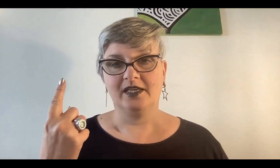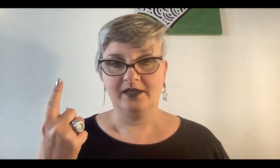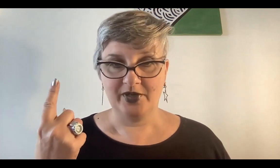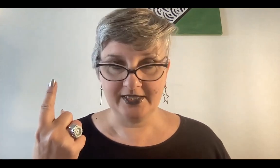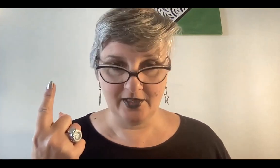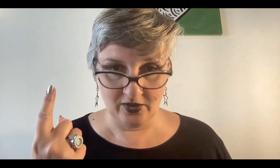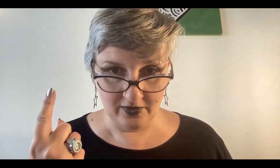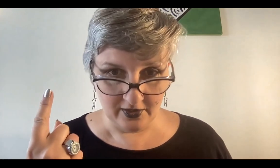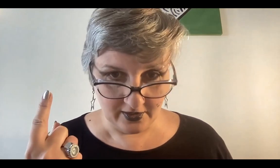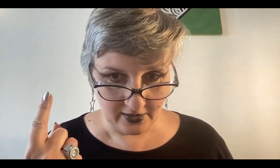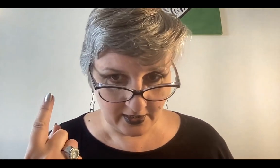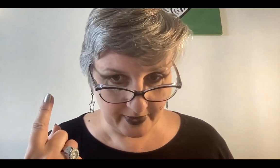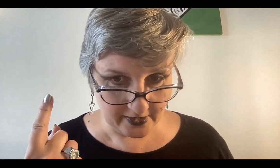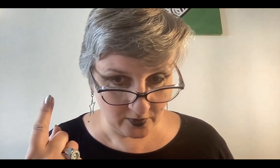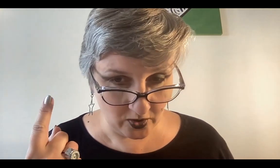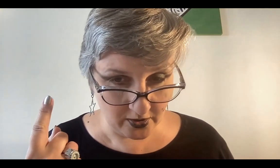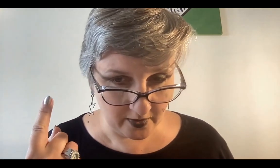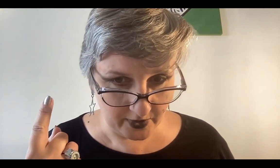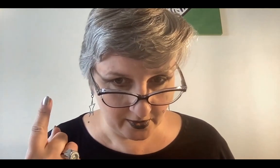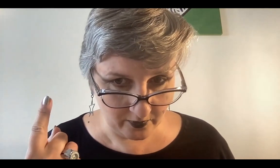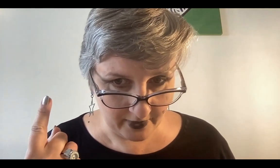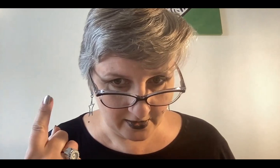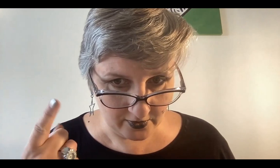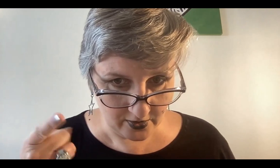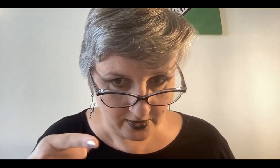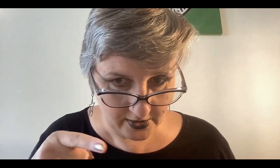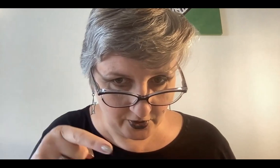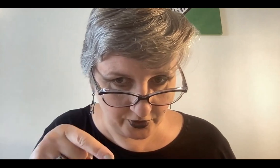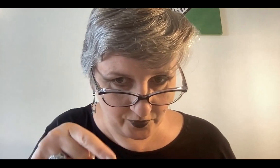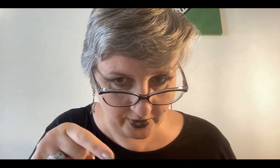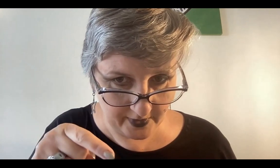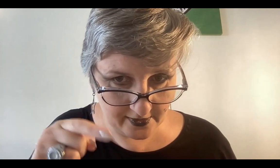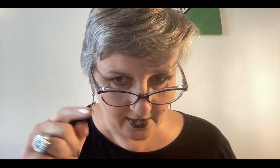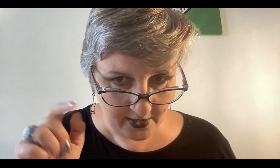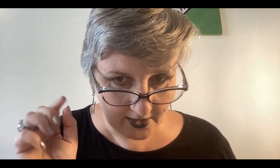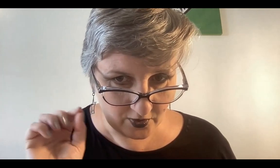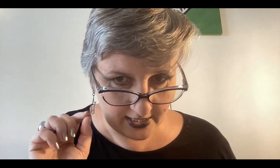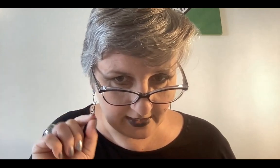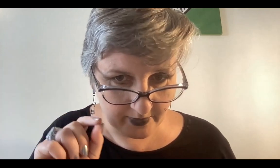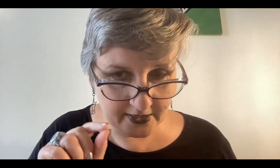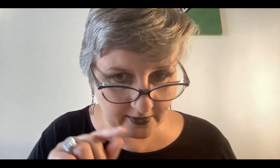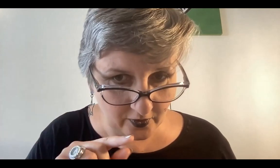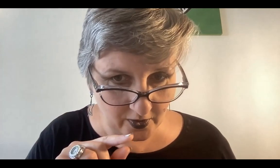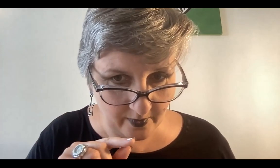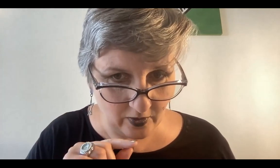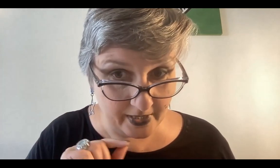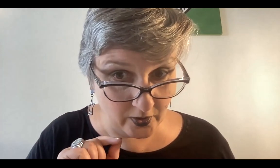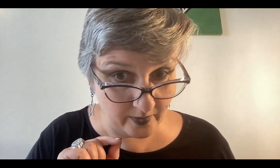Porque si no, te aparecen todos los espíritus malos. Si no te suscribís, toca la campanita y te lo digo bajo para no